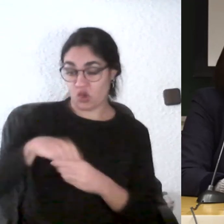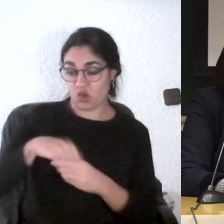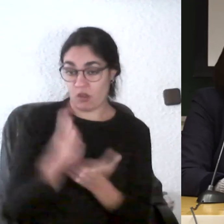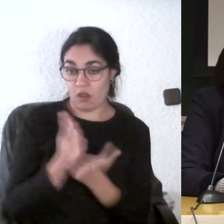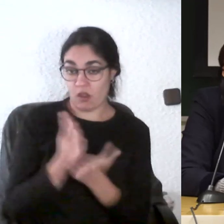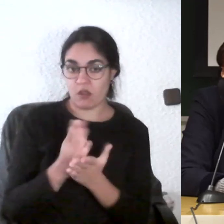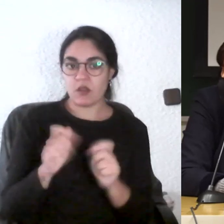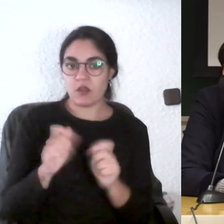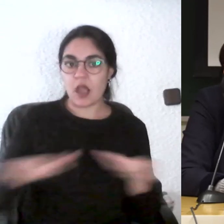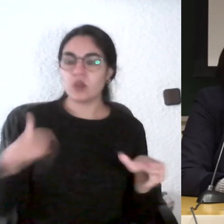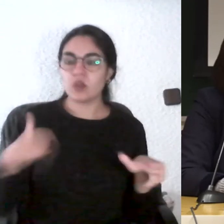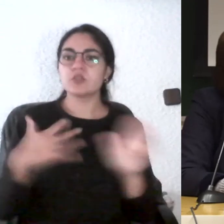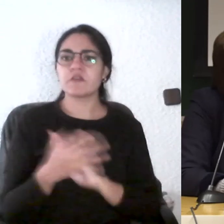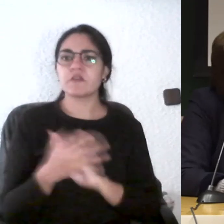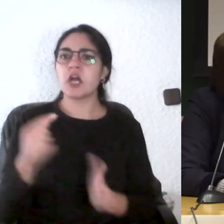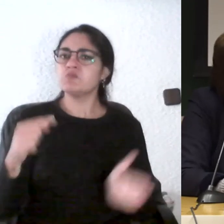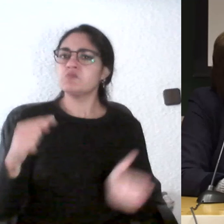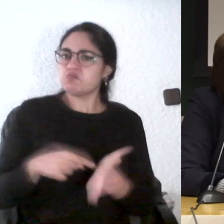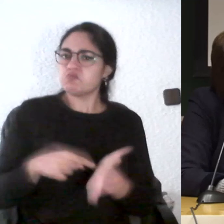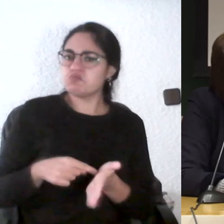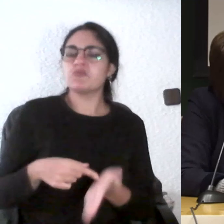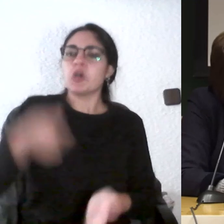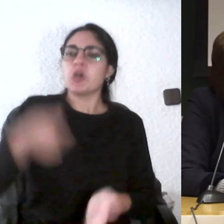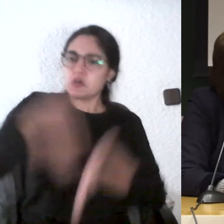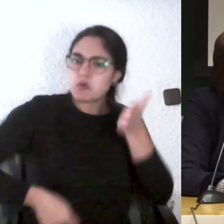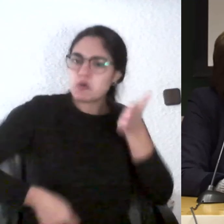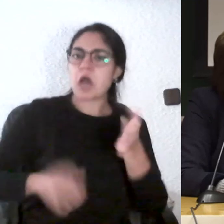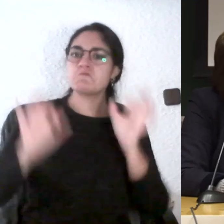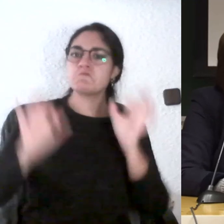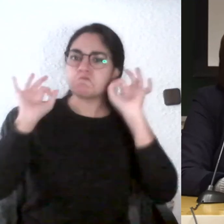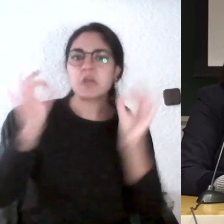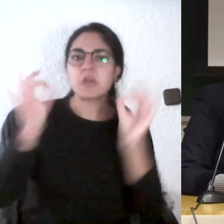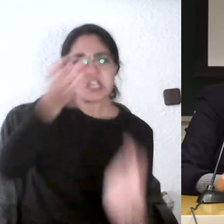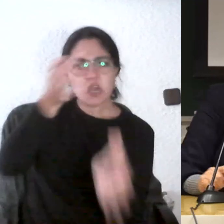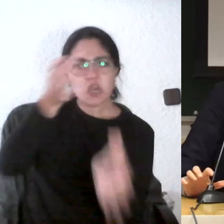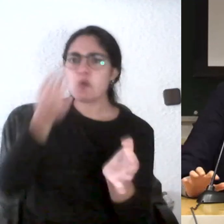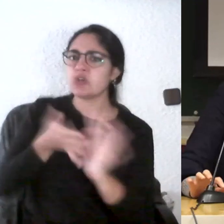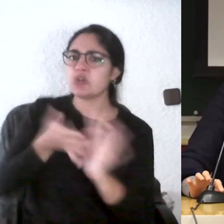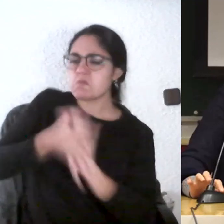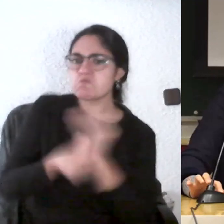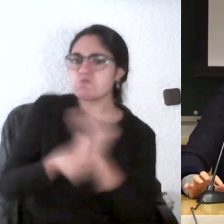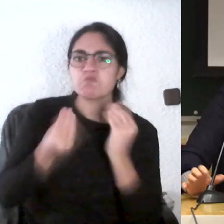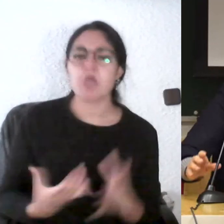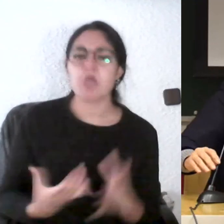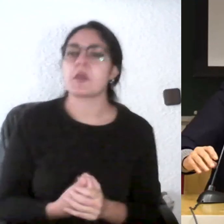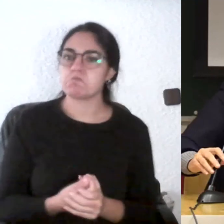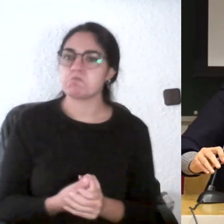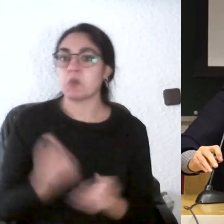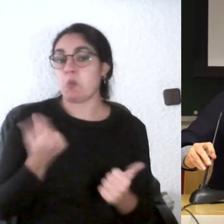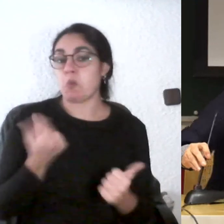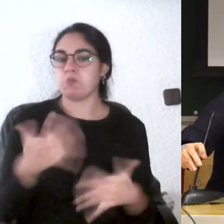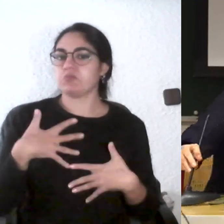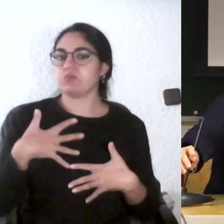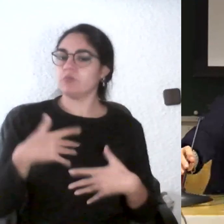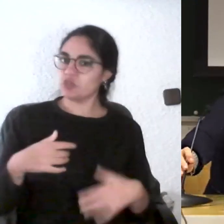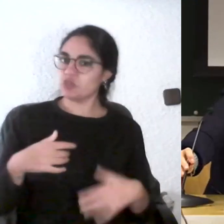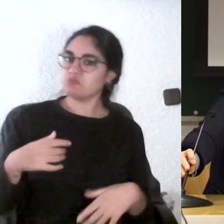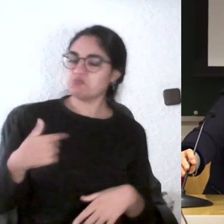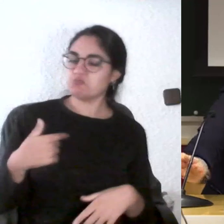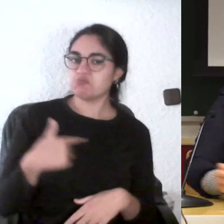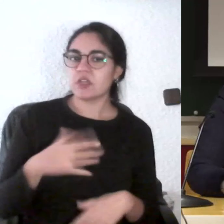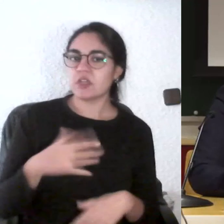correctas muy estrictas muy rigurosas y deberíamos incluirlo también gracias gracias Carmen teo